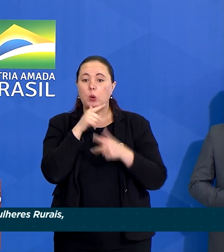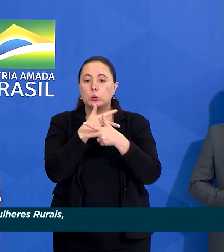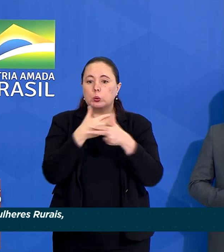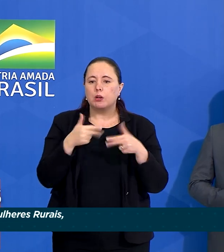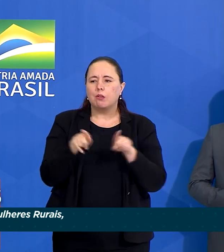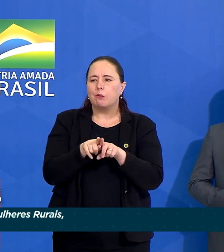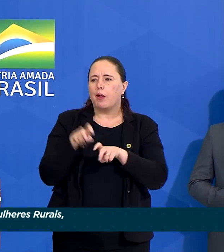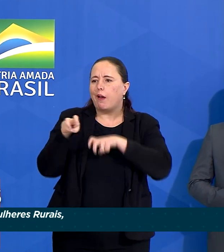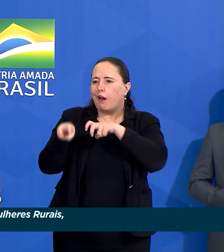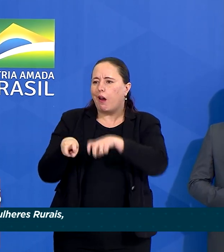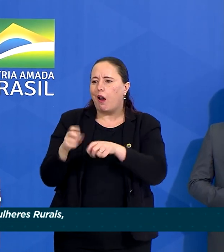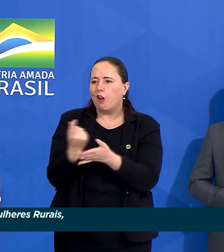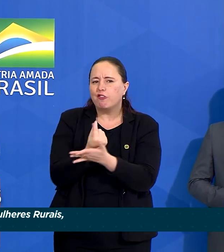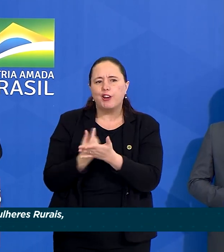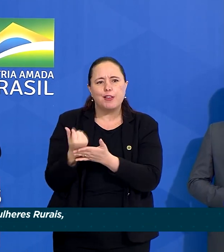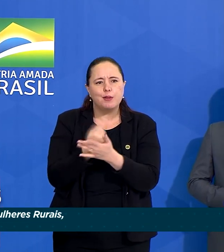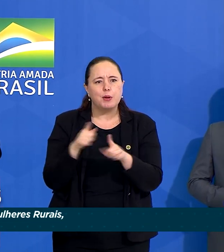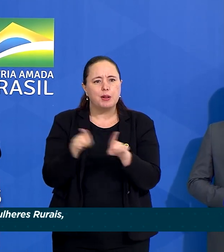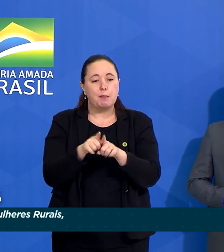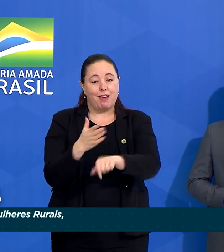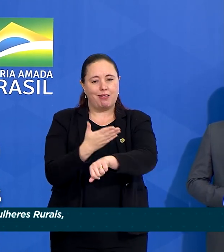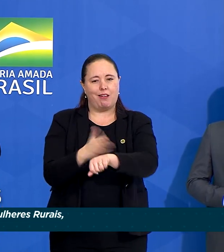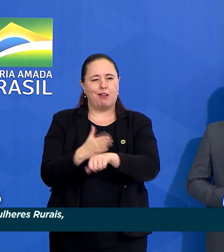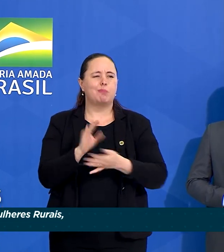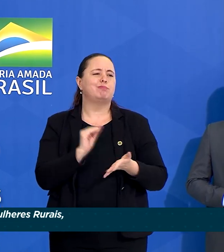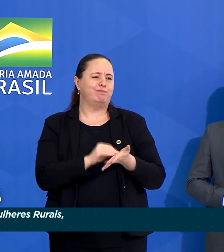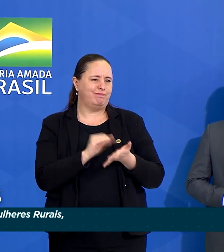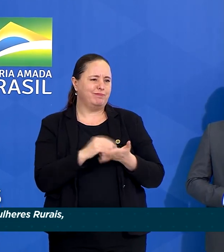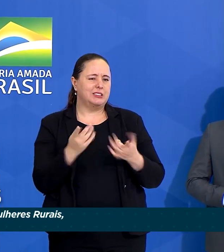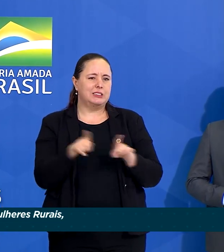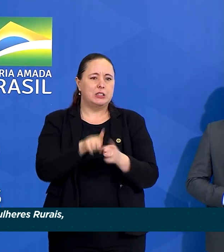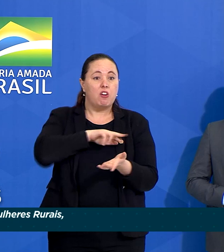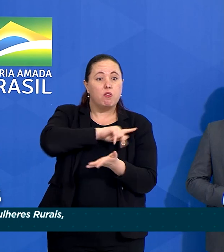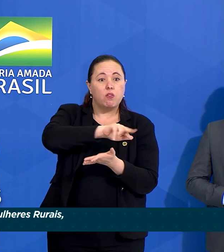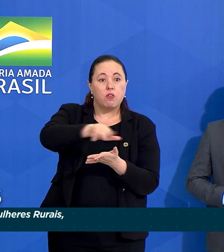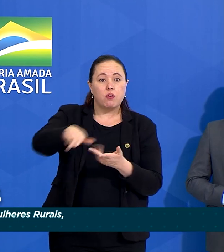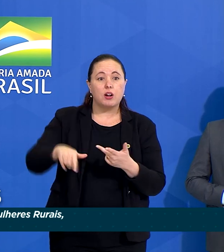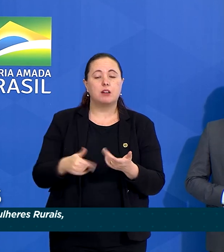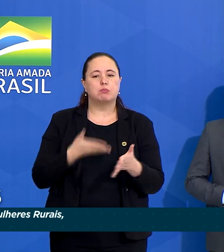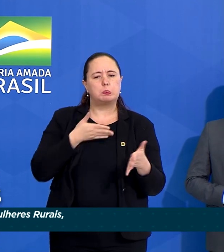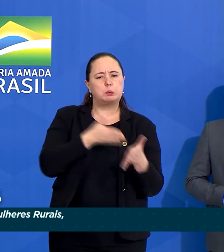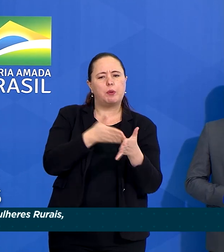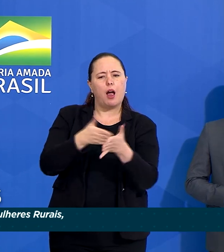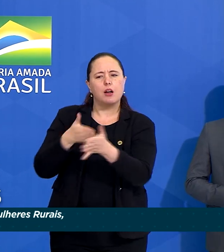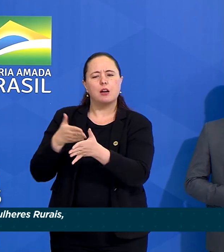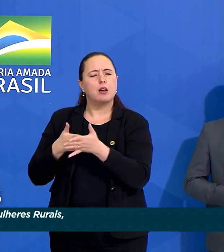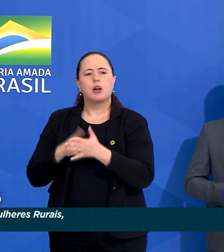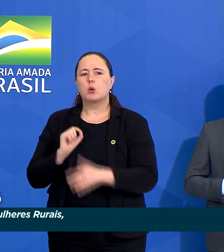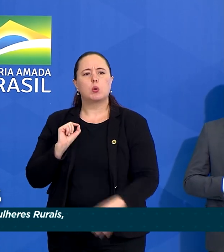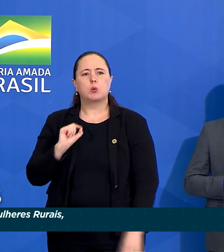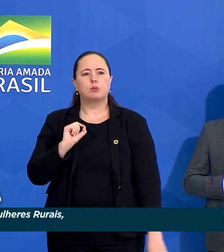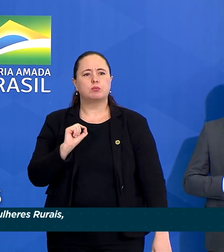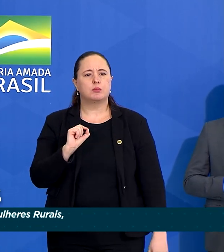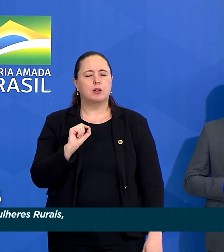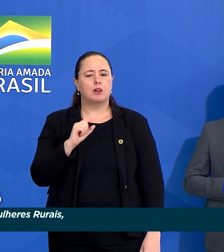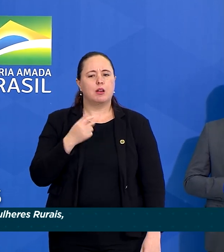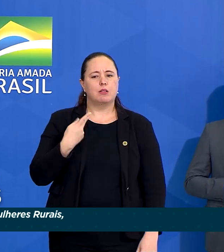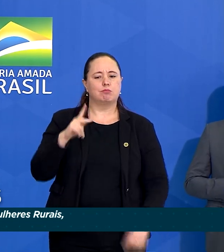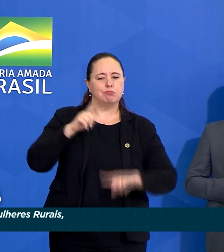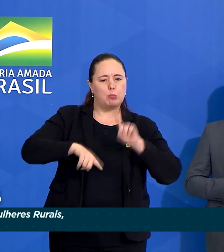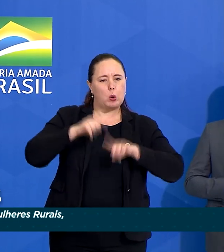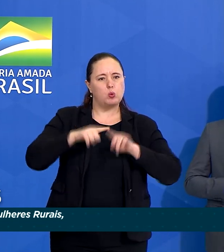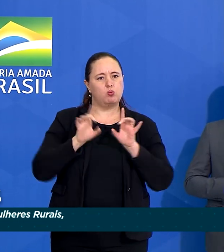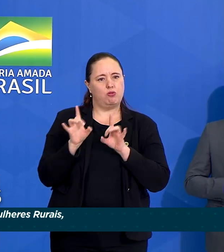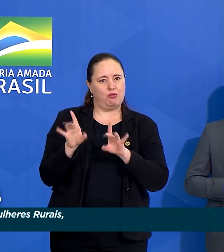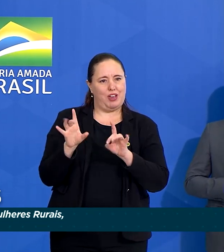agrícolas, financiamento e treinamento, além de várias barreiras para colocar seus produtos no